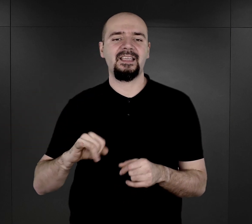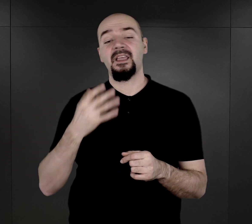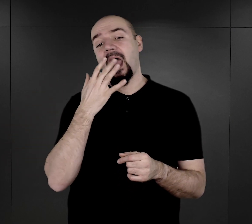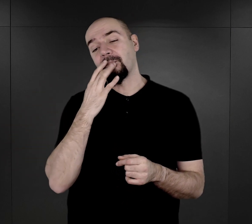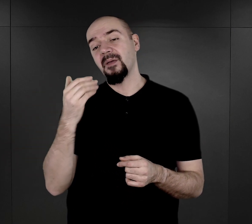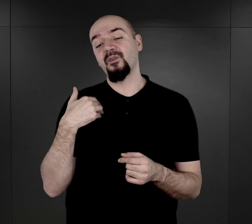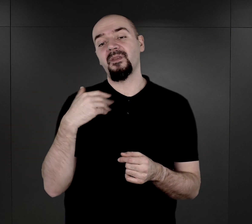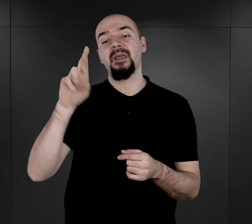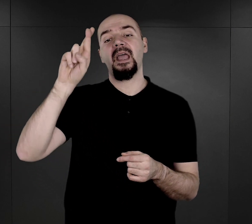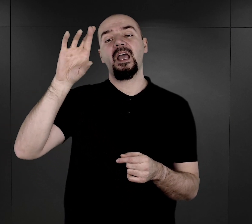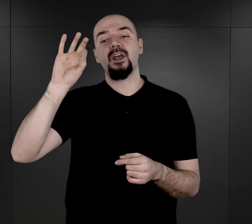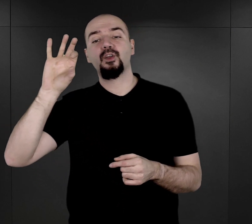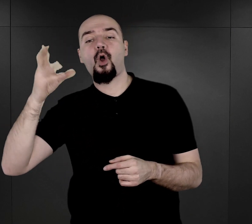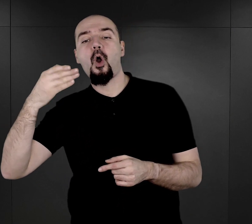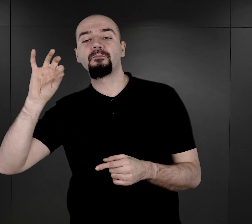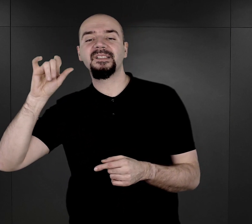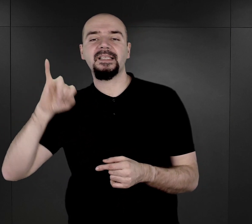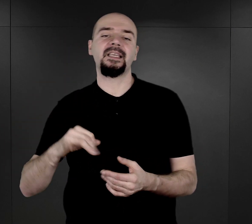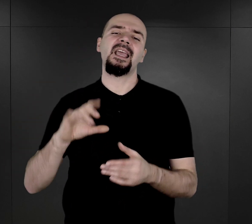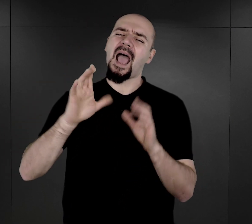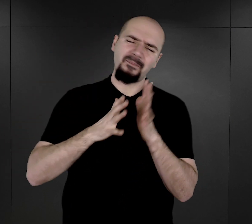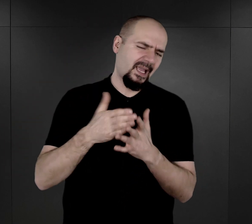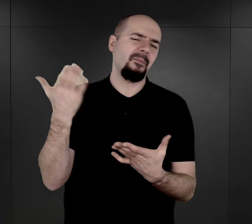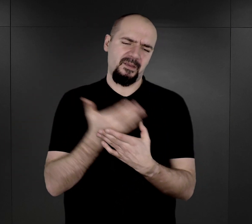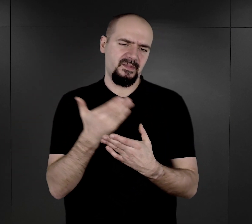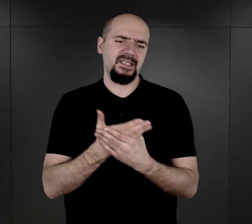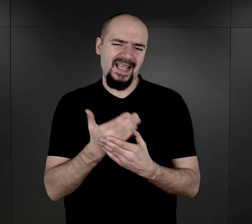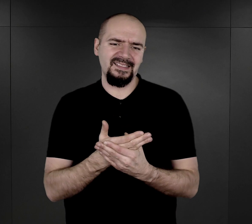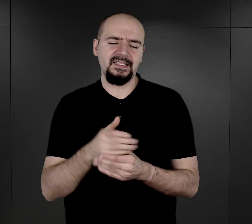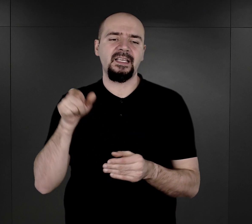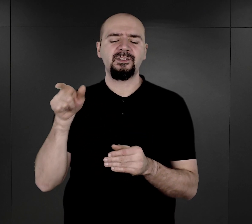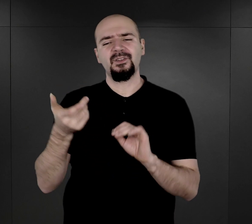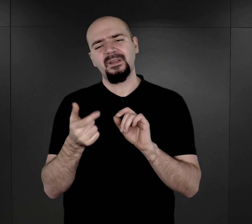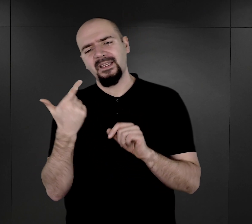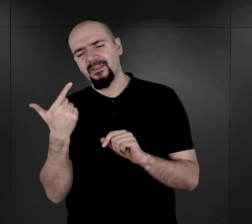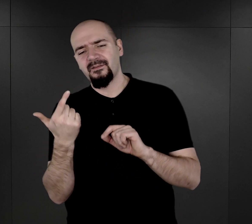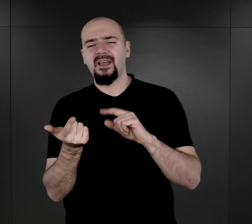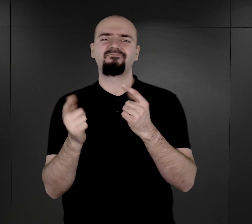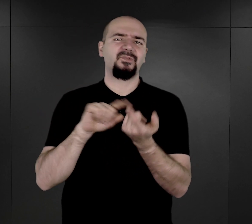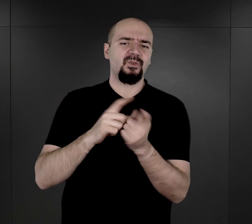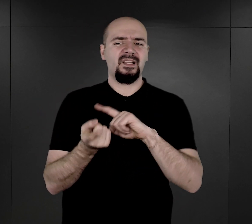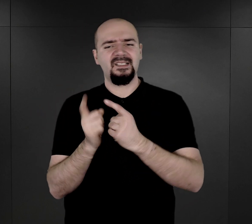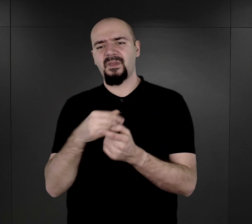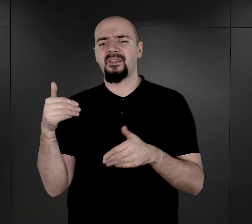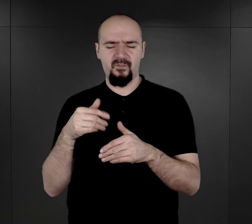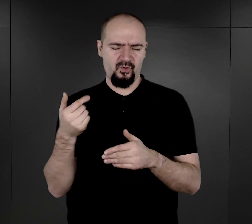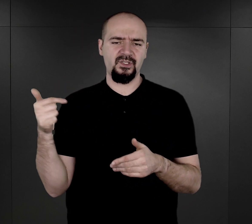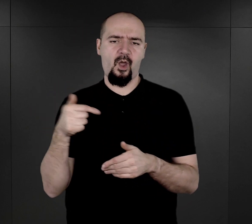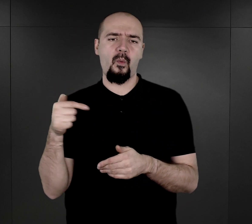o obozie romskim. Takie dwa terminy są obowiązujące. Również